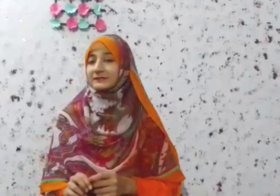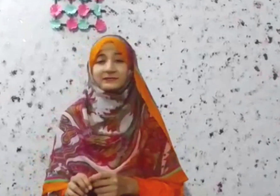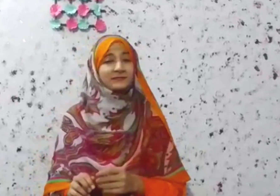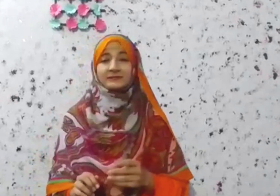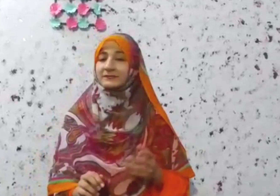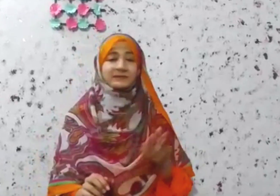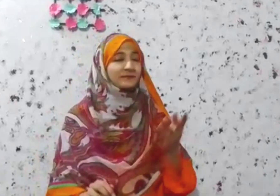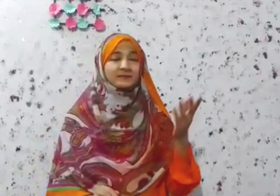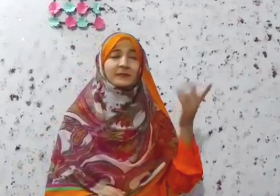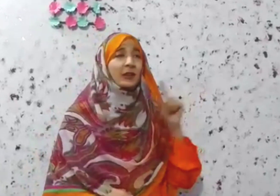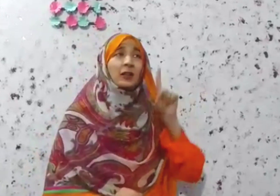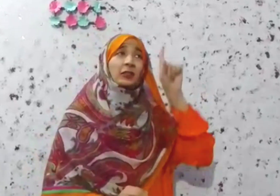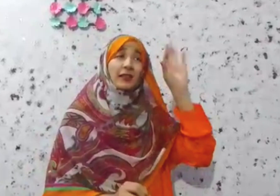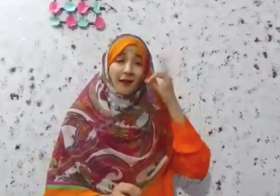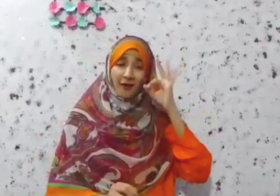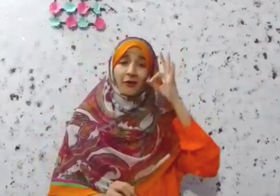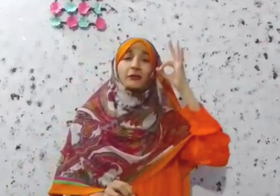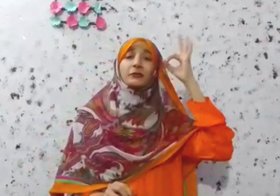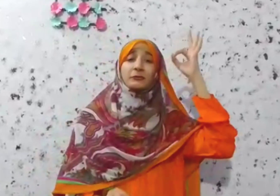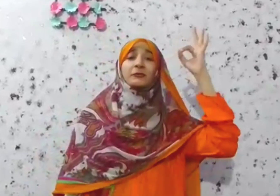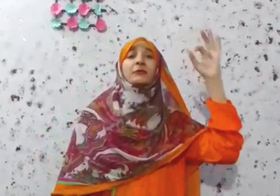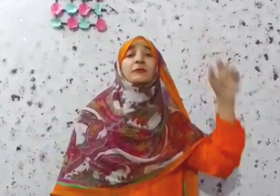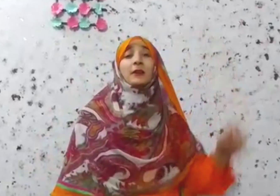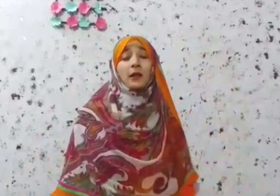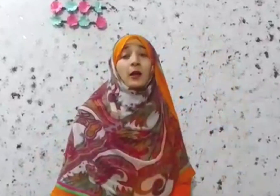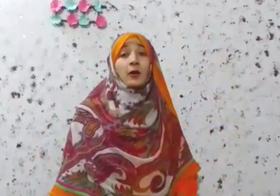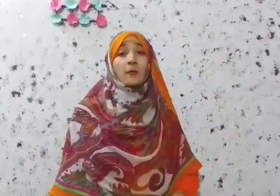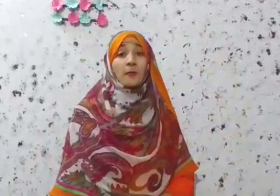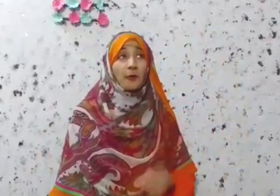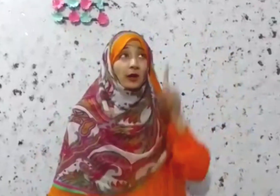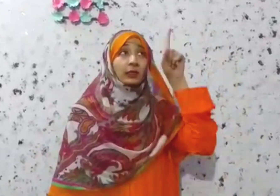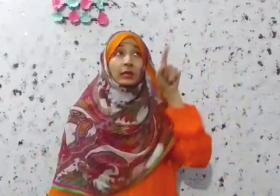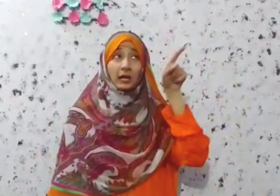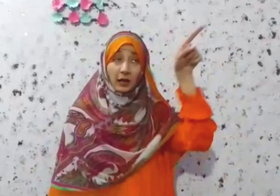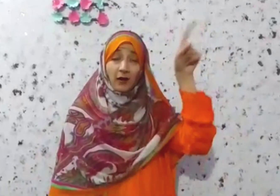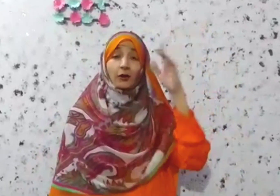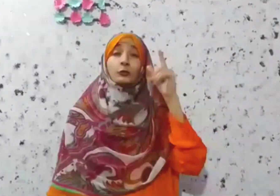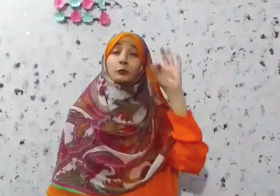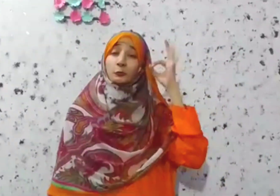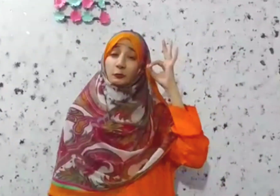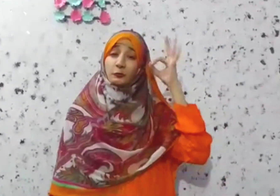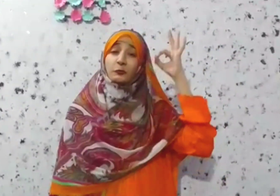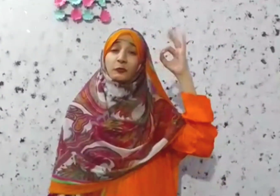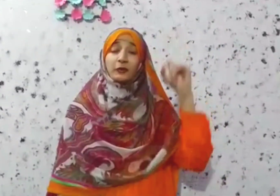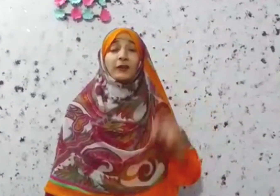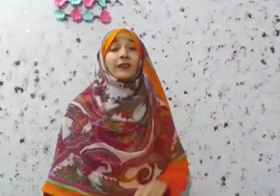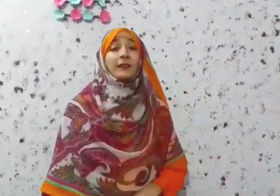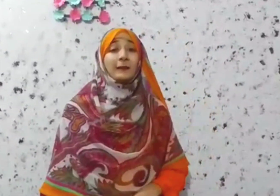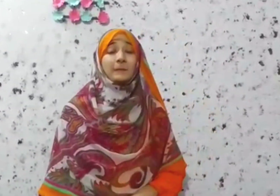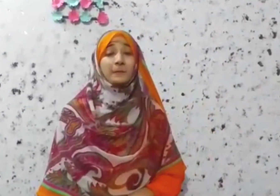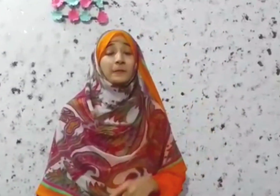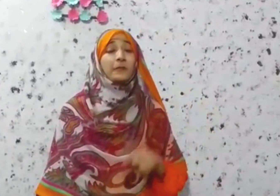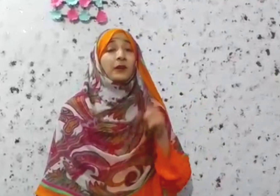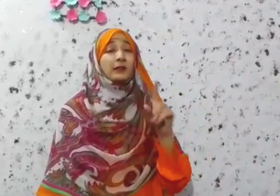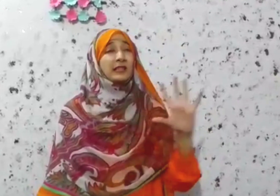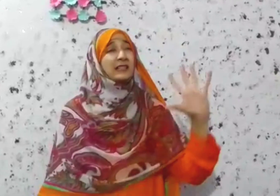मौला तेरा नूर, मौला तेरा नूर सारे